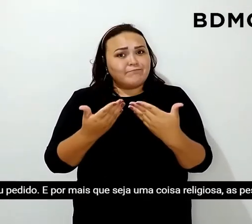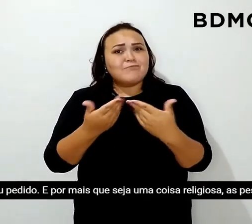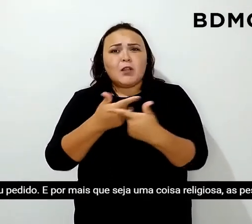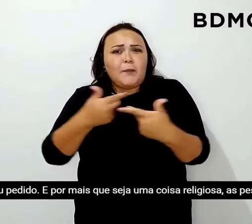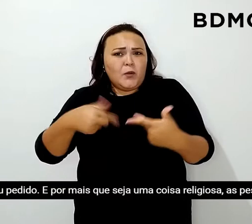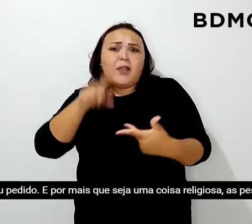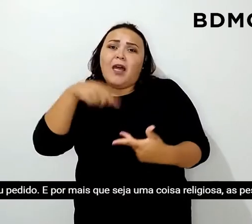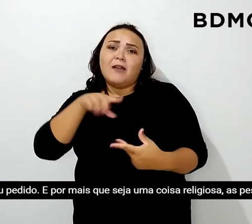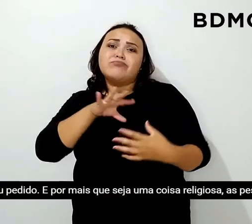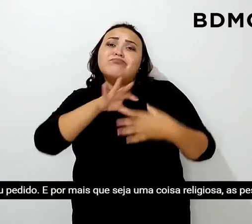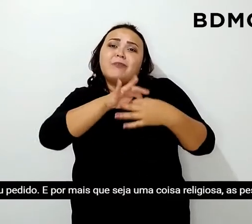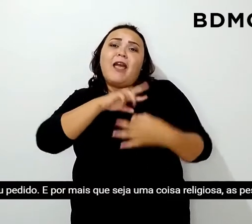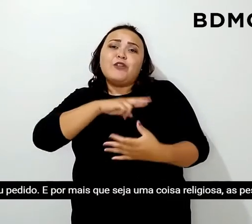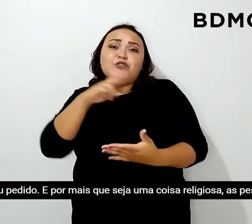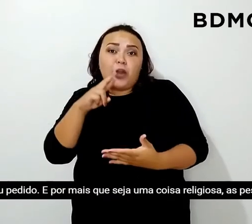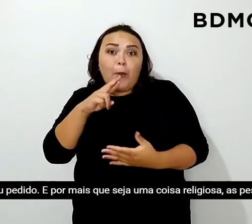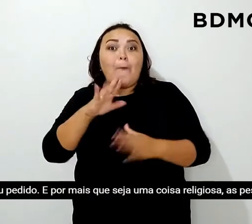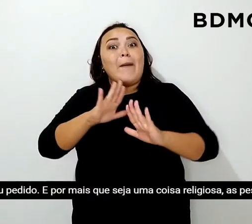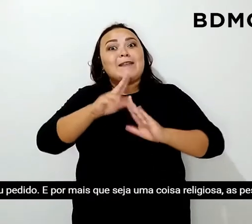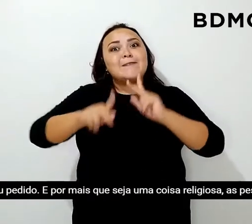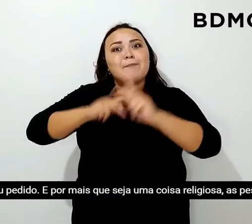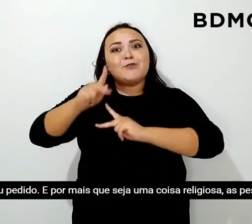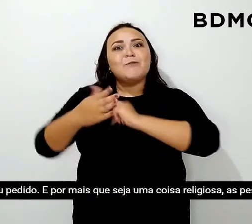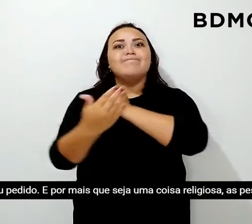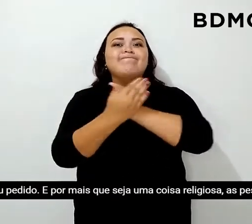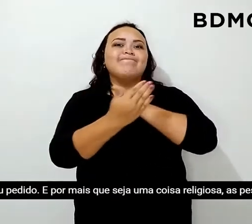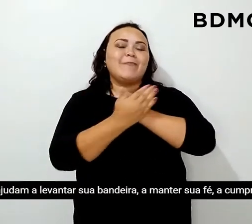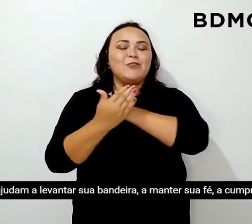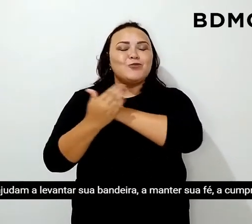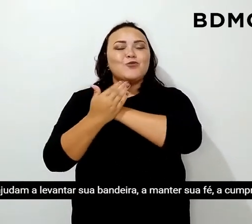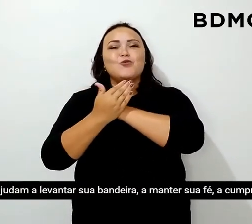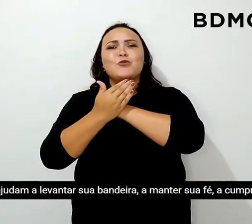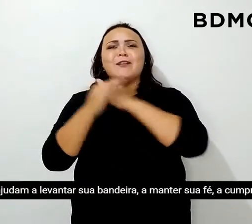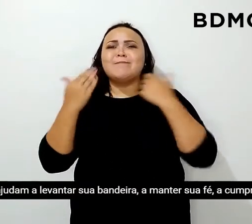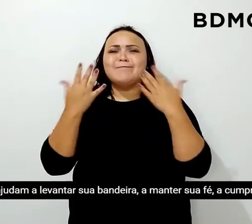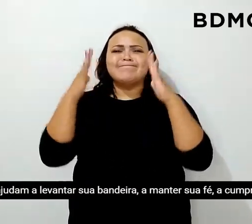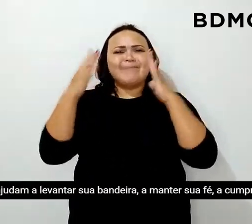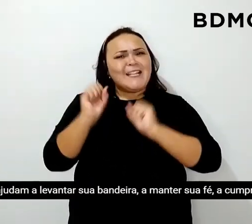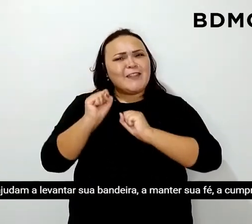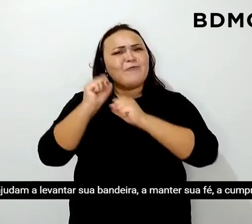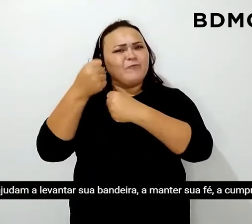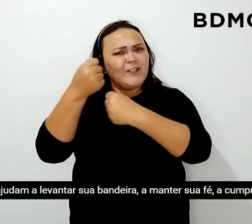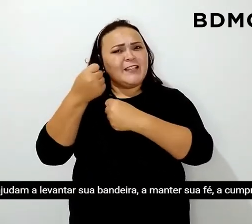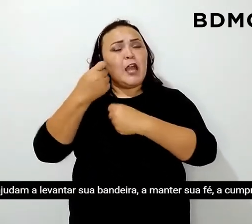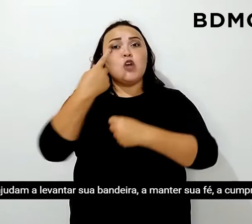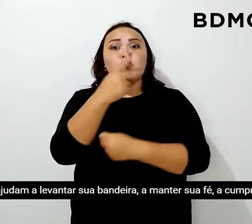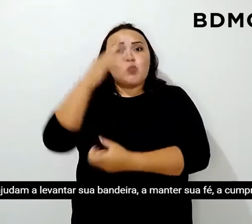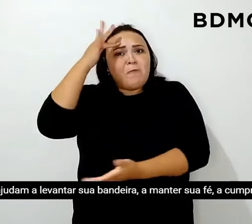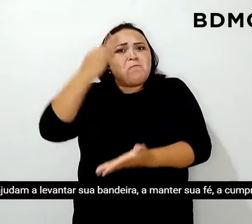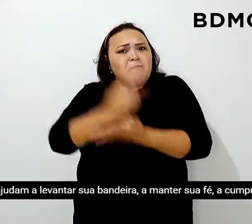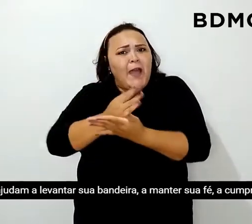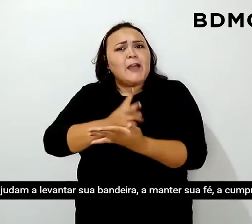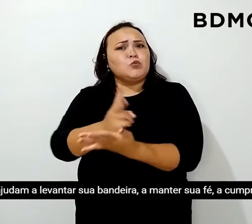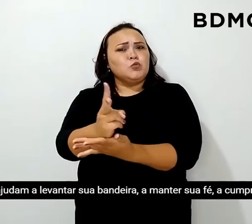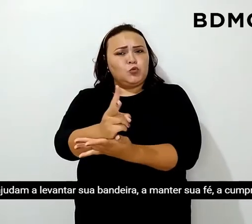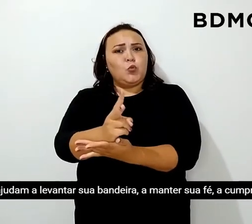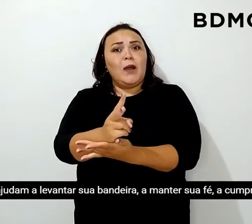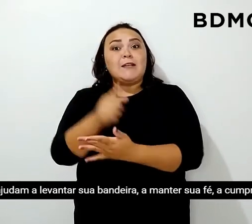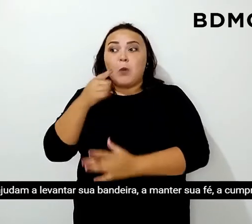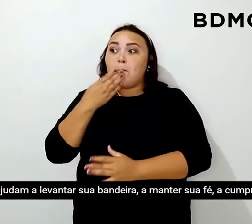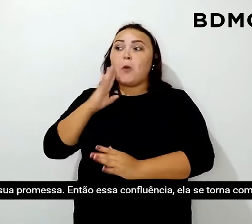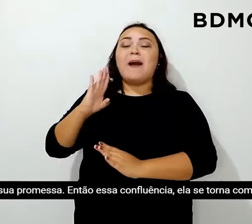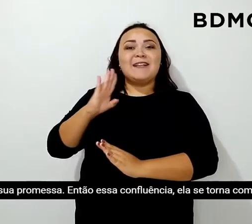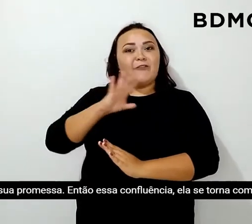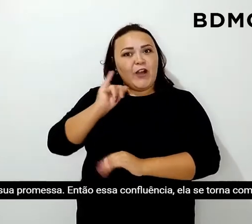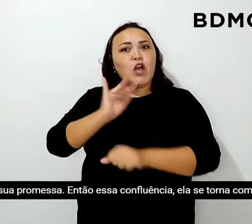seja uma coisa religiosa, as pessoas te ajudam a levantar sua bandeira, a manter sua fé, a cumprir